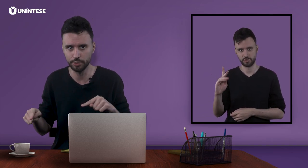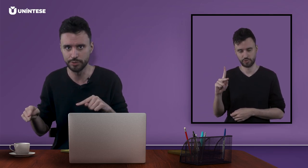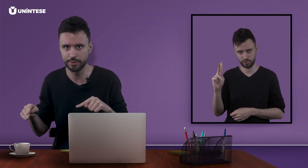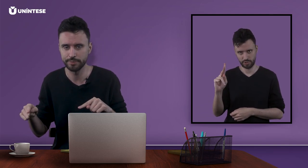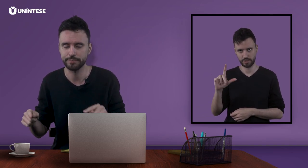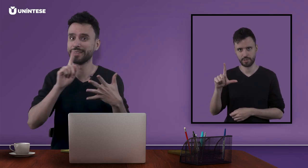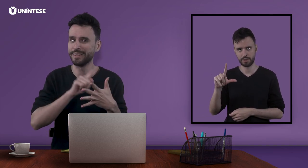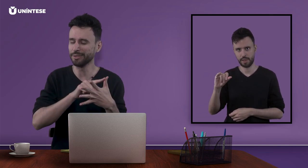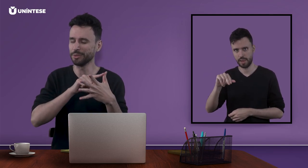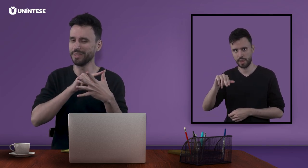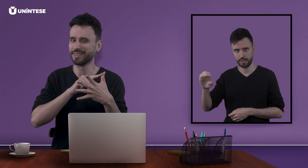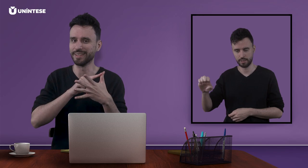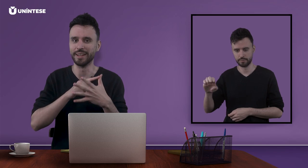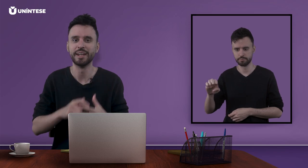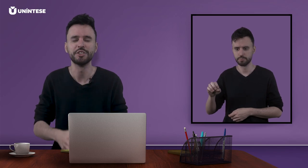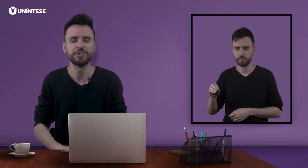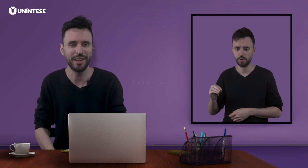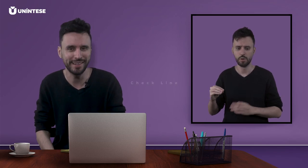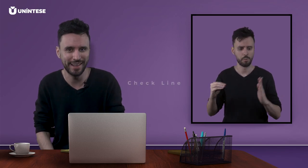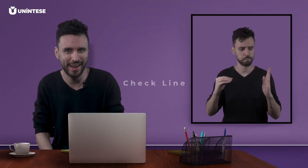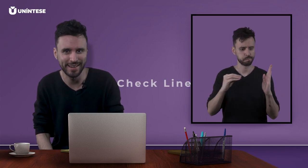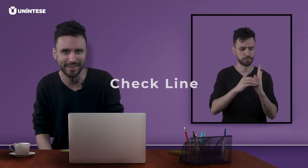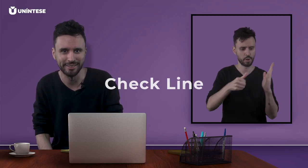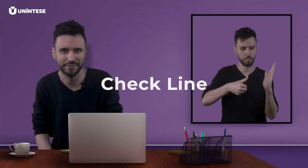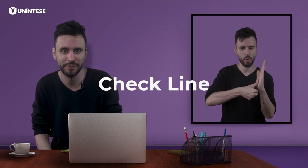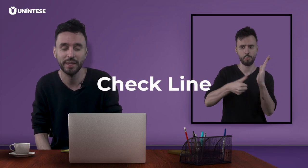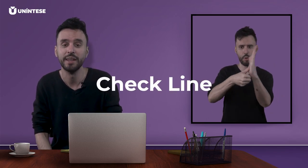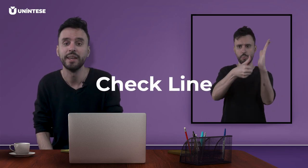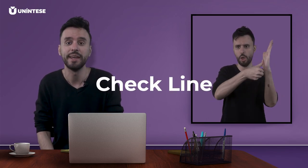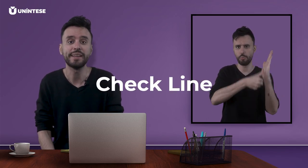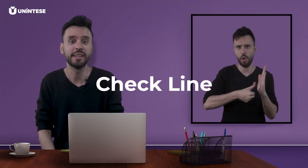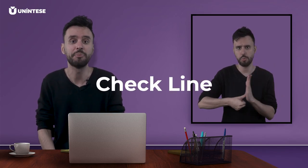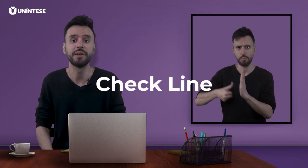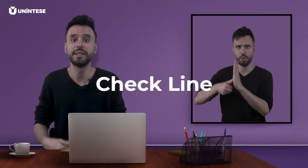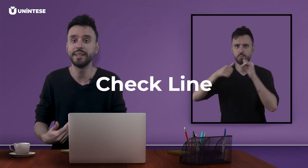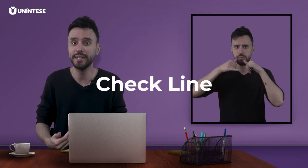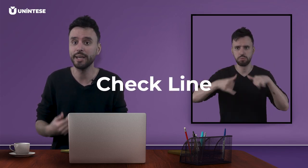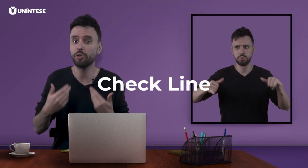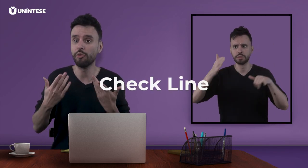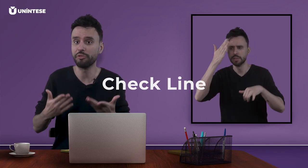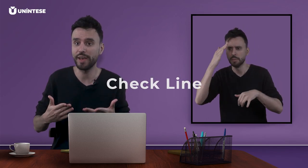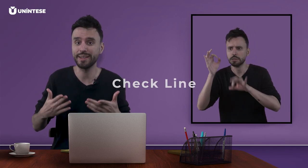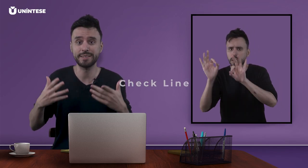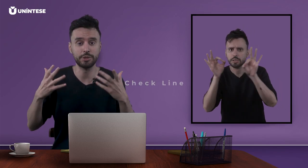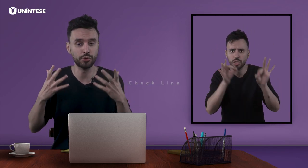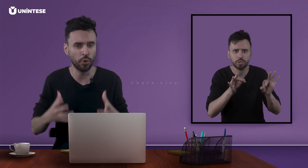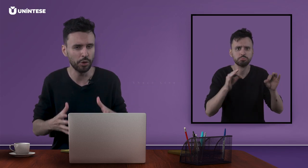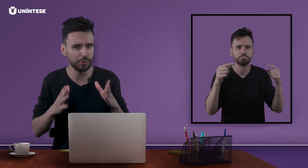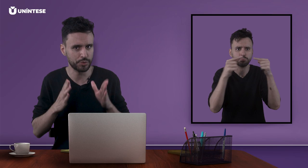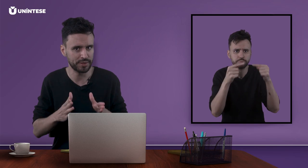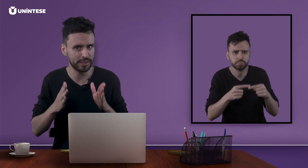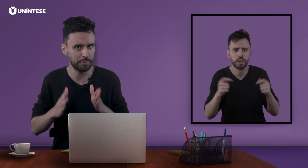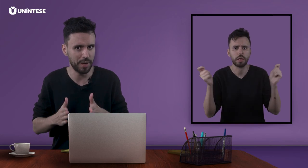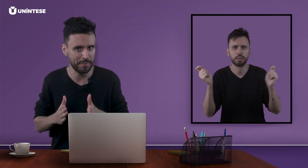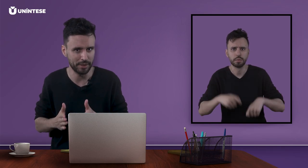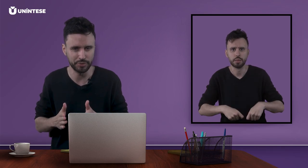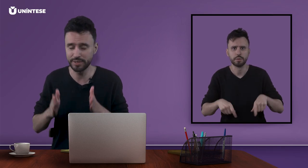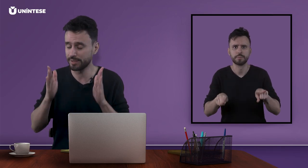luz. Quinto item, check line. Equipe liga e confere se todos os equipamentos que